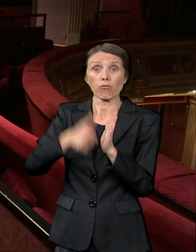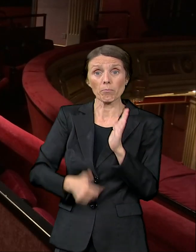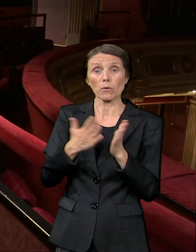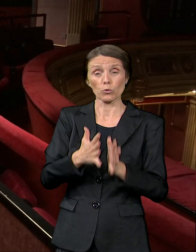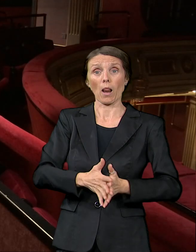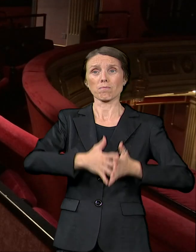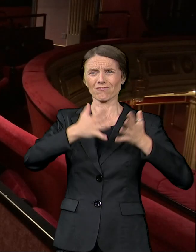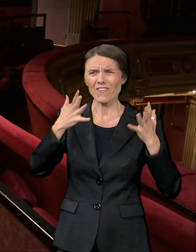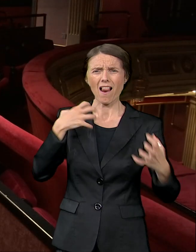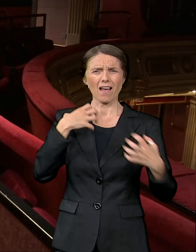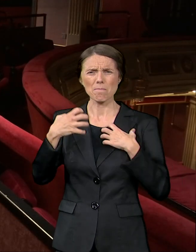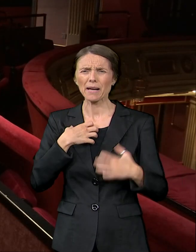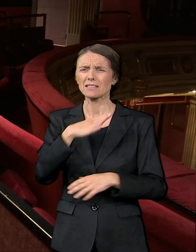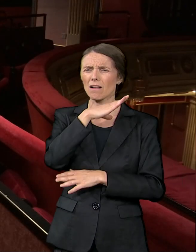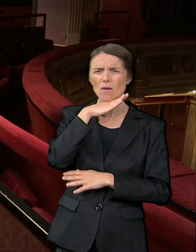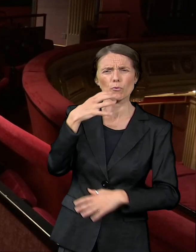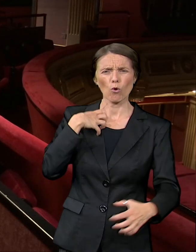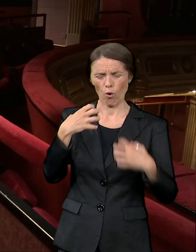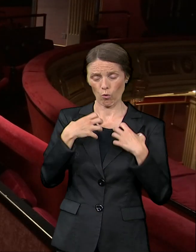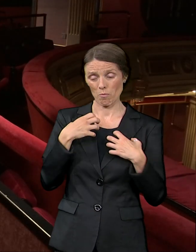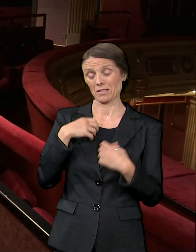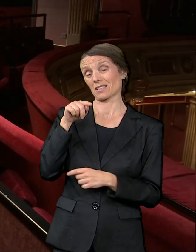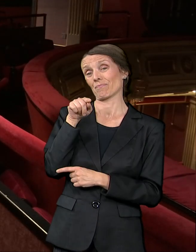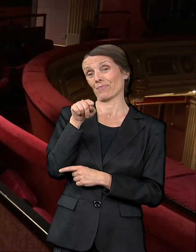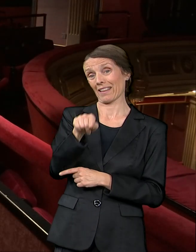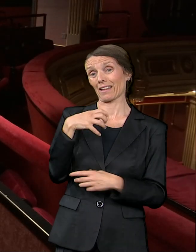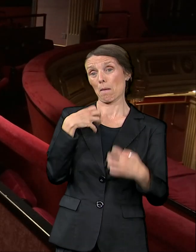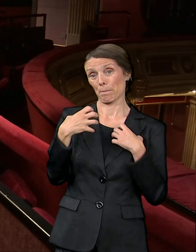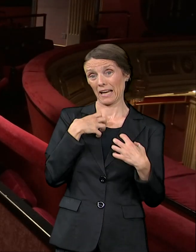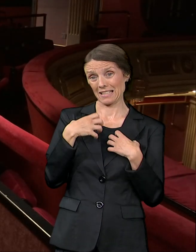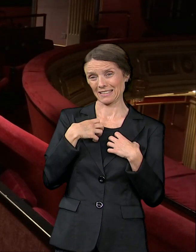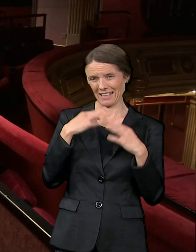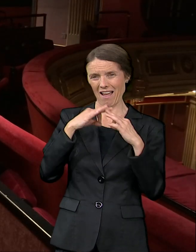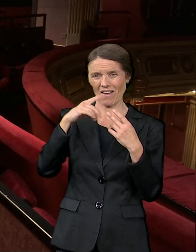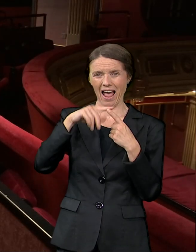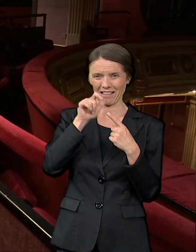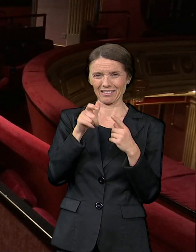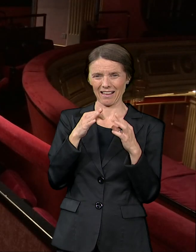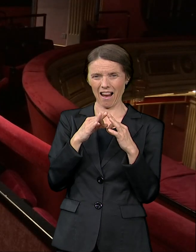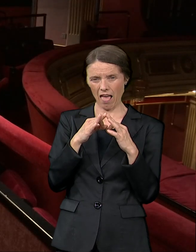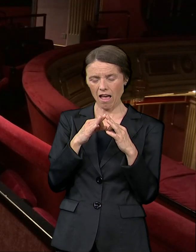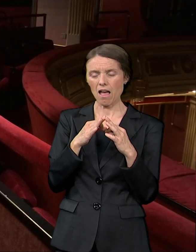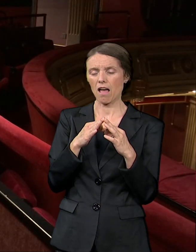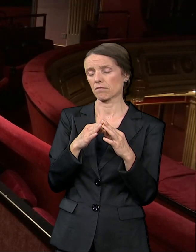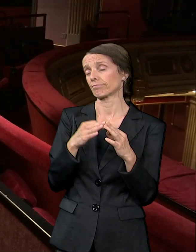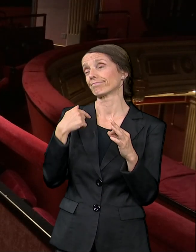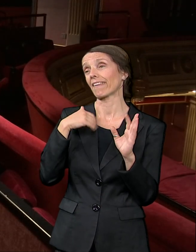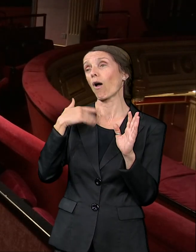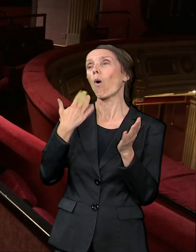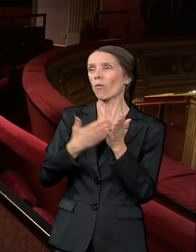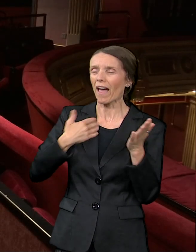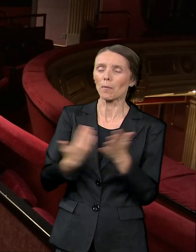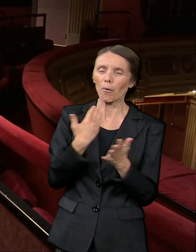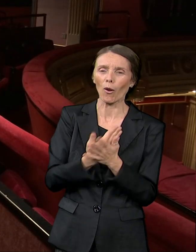Međutim, Atila je vrlo zahtevna predstava bila. Ja tu uvek ponavljam, već verovatno i svi znaju, da